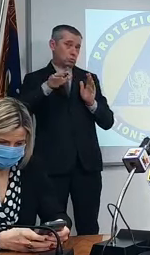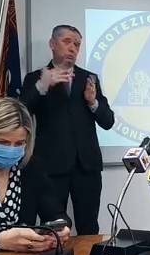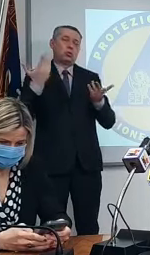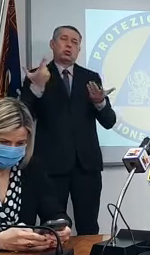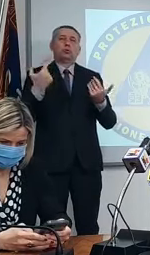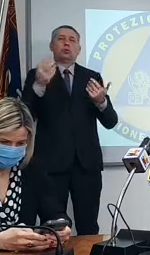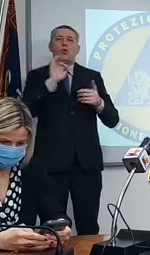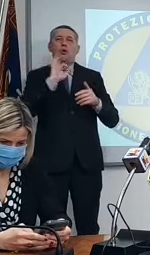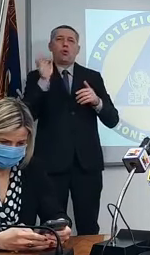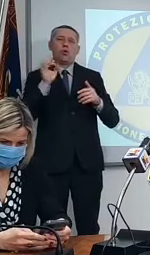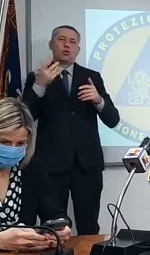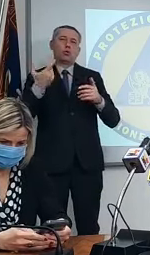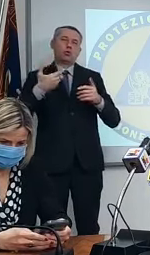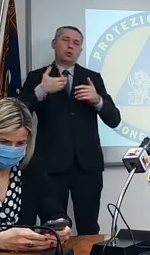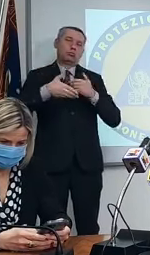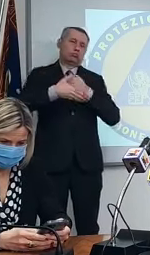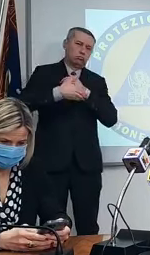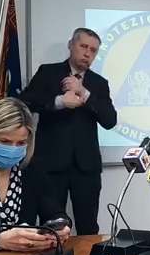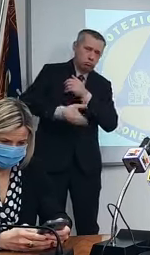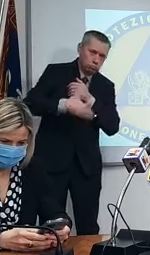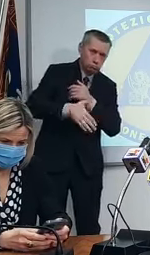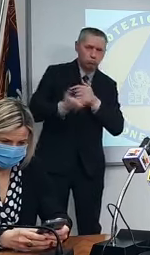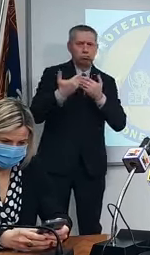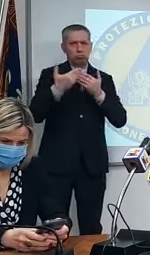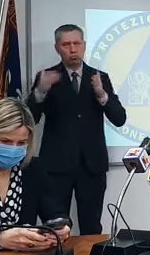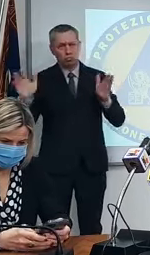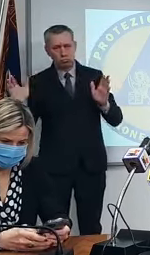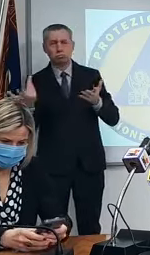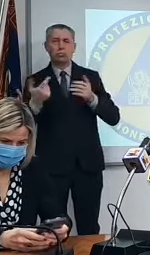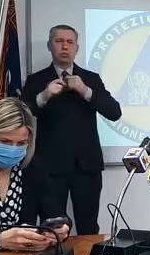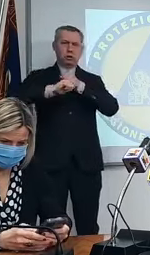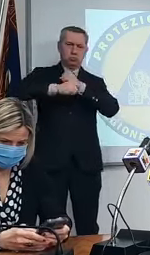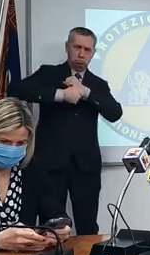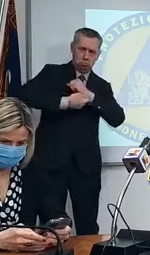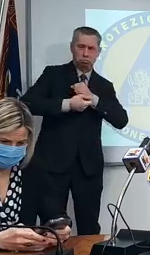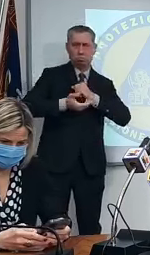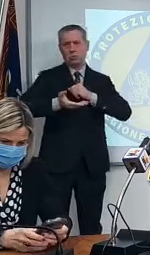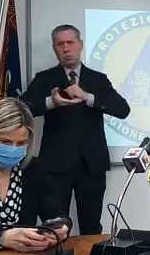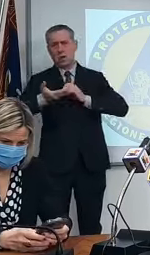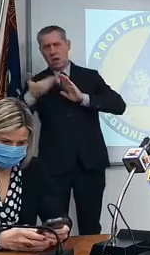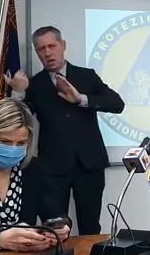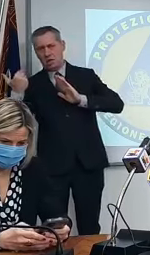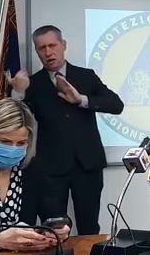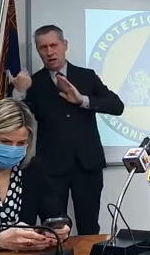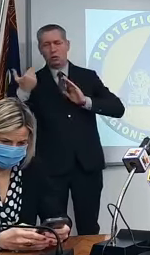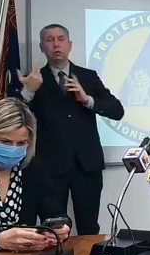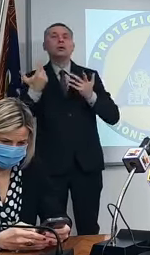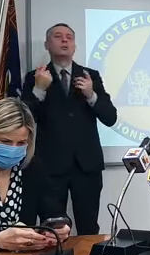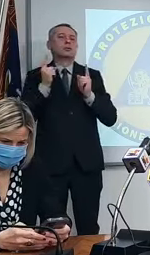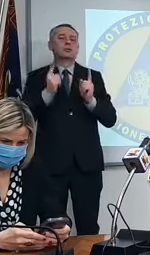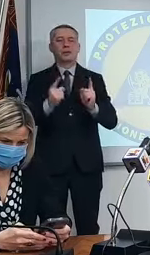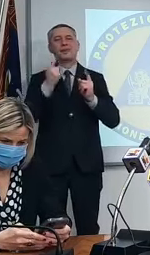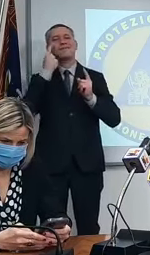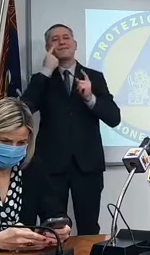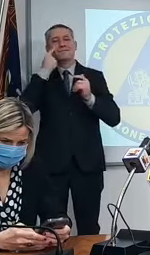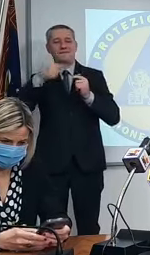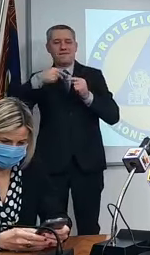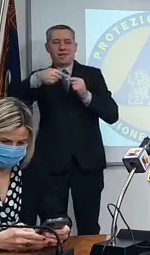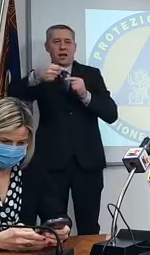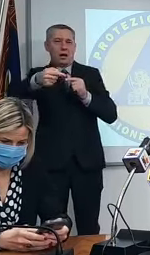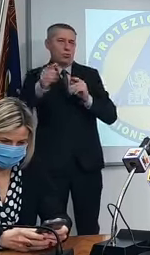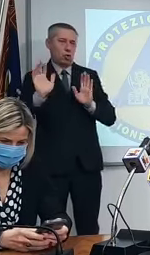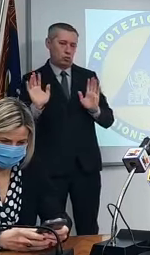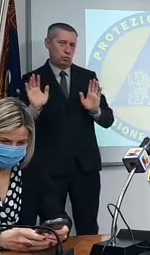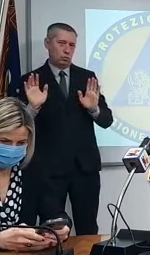allargamenti quindi sparizione di restrizioni lo si farà immagino che la discussione sarà in questi termini io